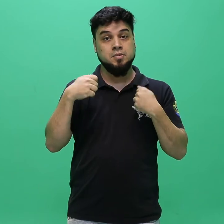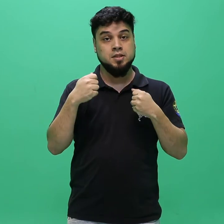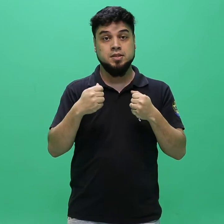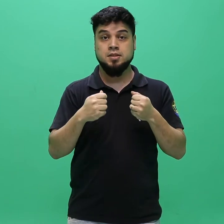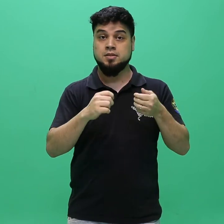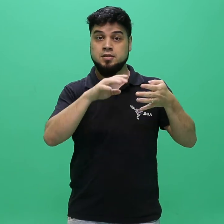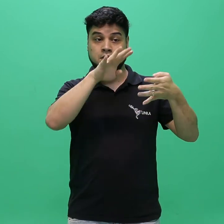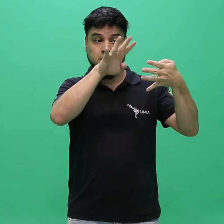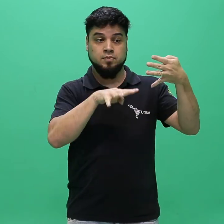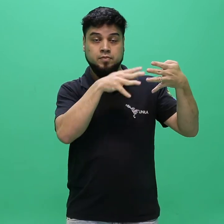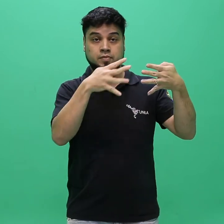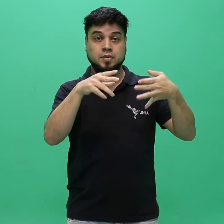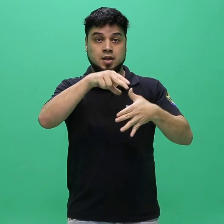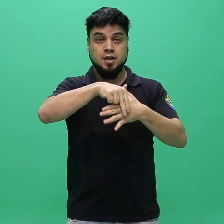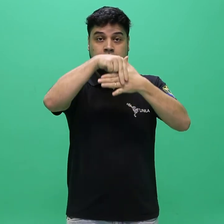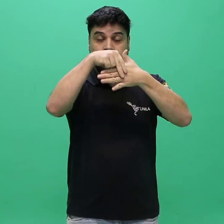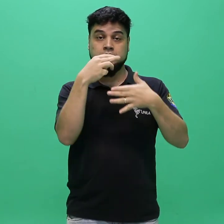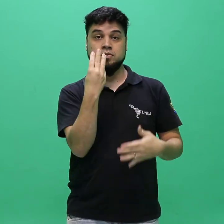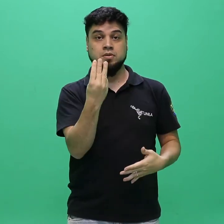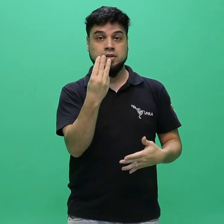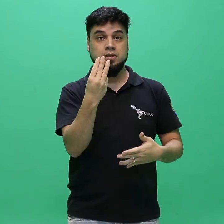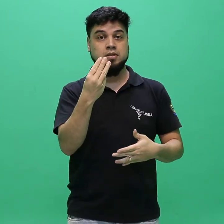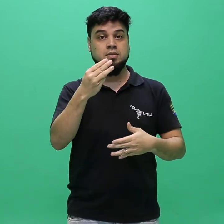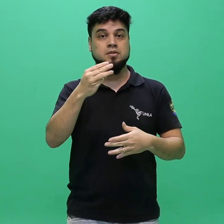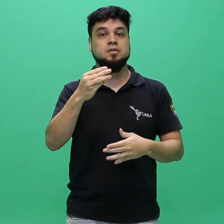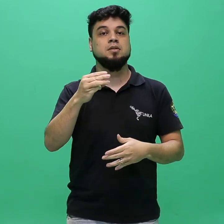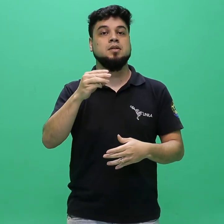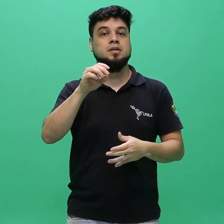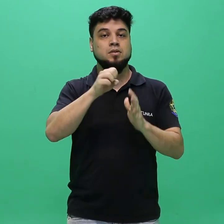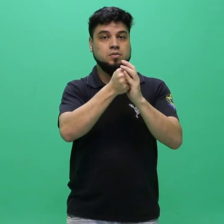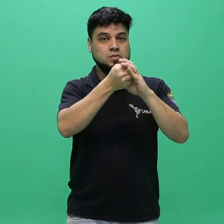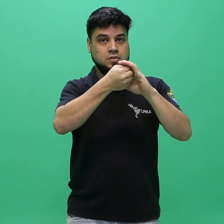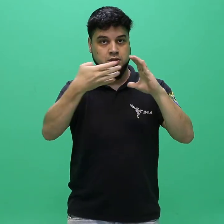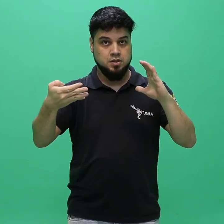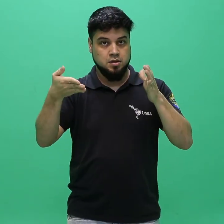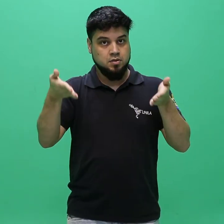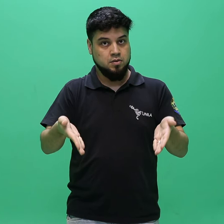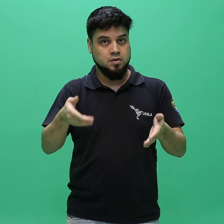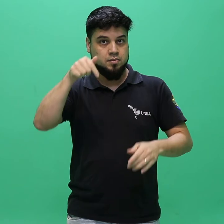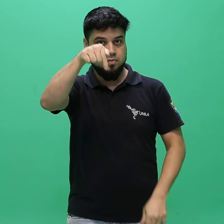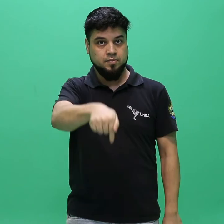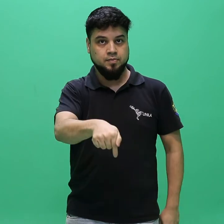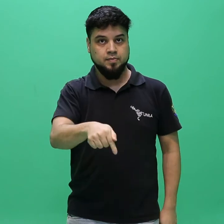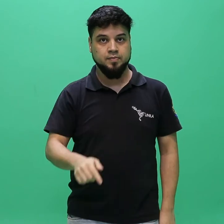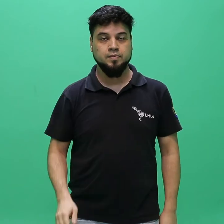conforme a afinidade estabelecida no anexo 3 do presente edital.